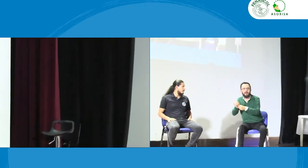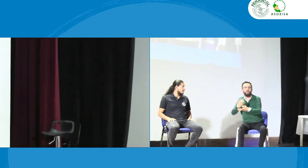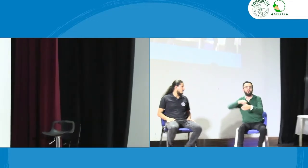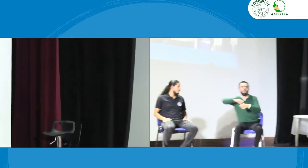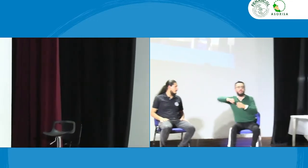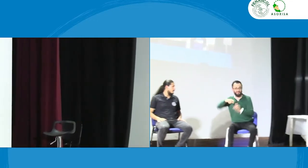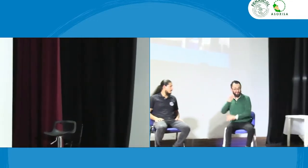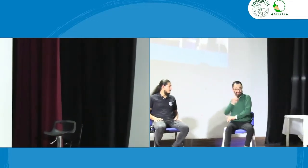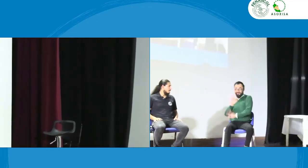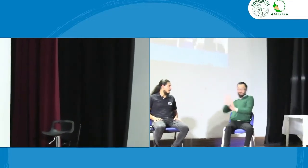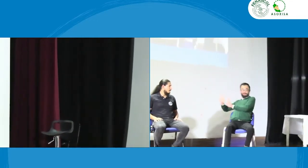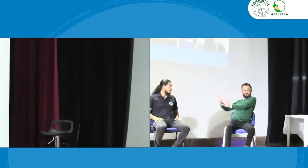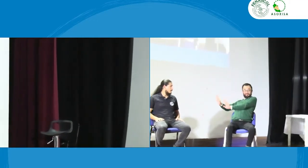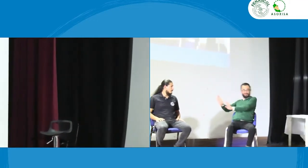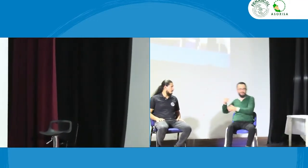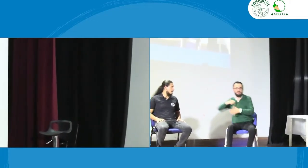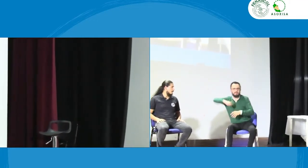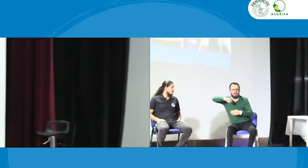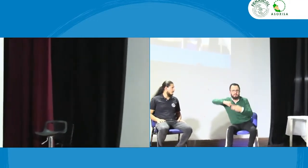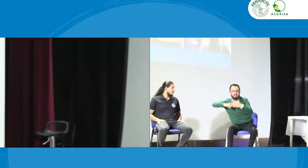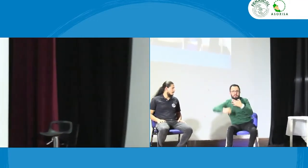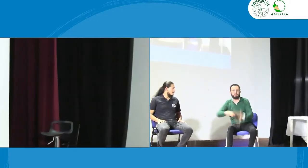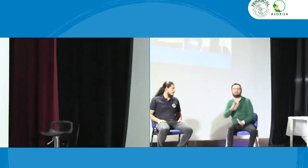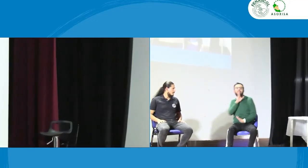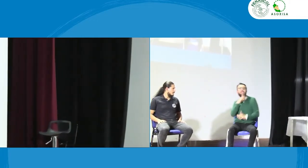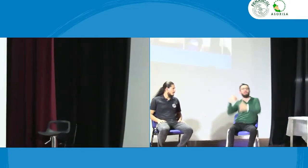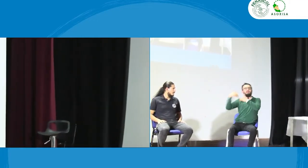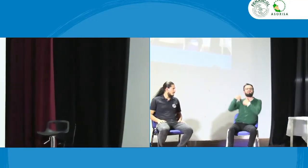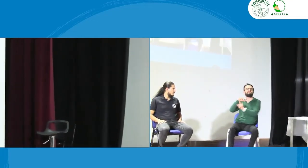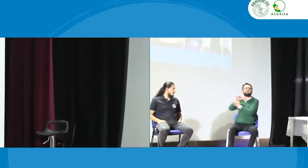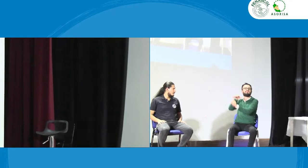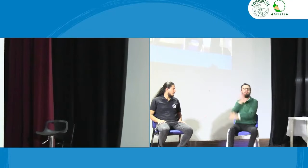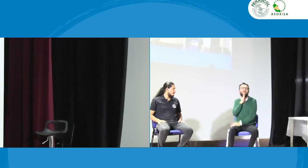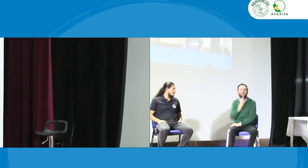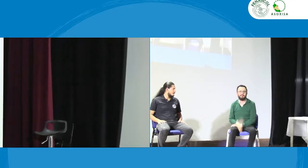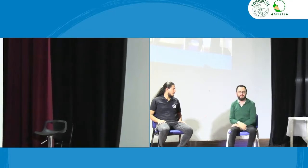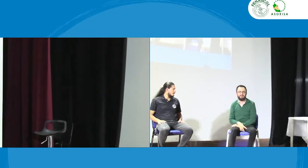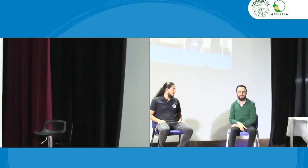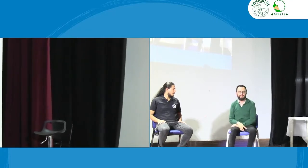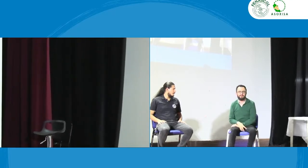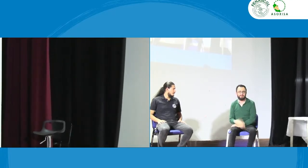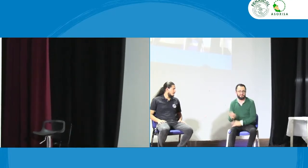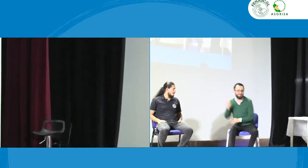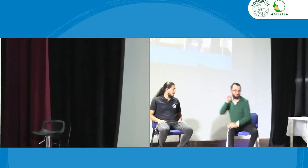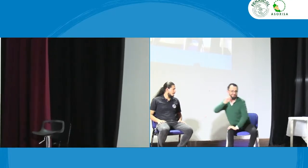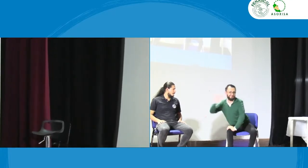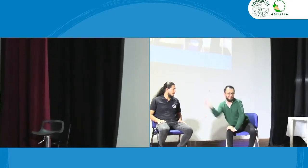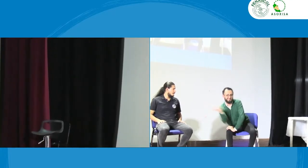educación al trabajo pues eso hace parte de la incidencia que hace la persona sorda